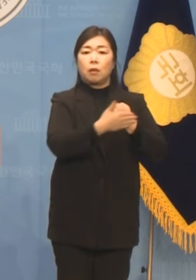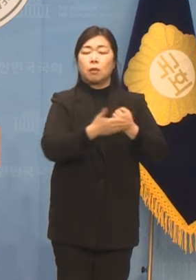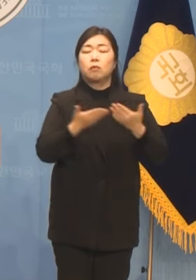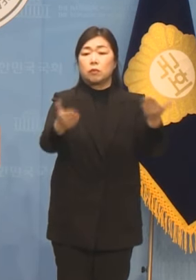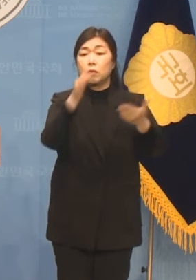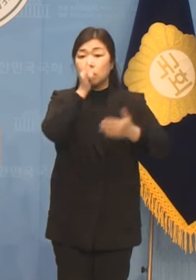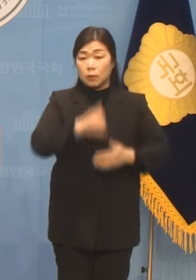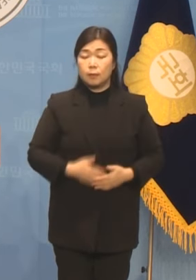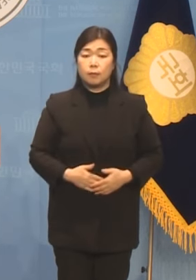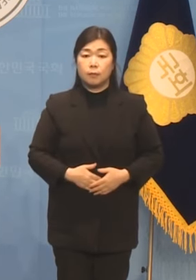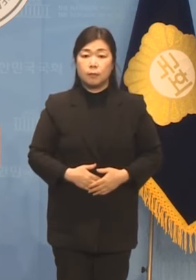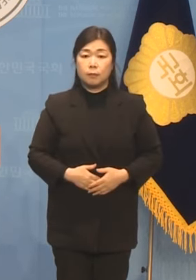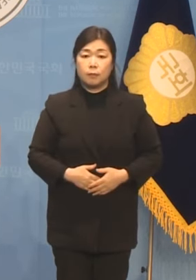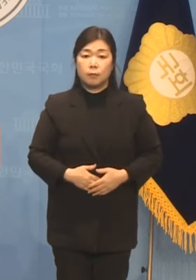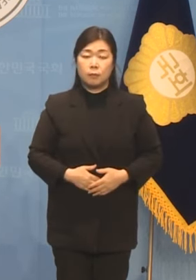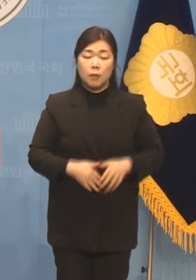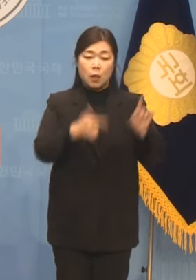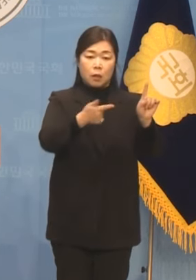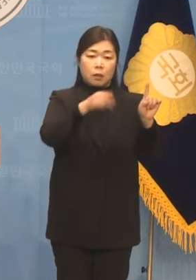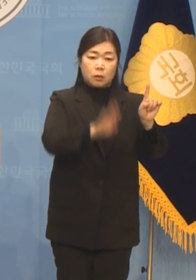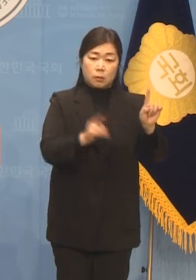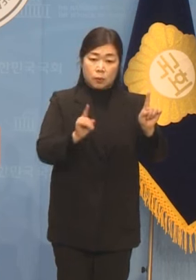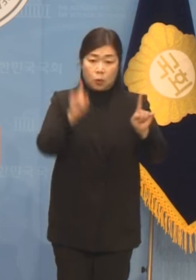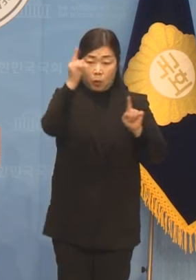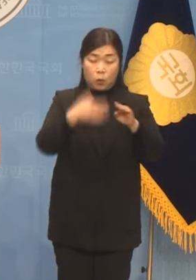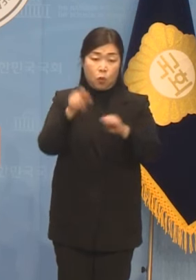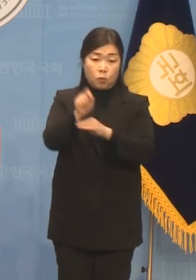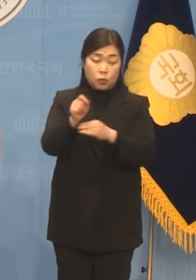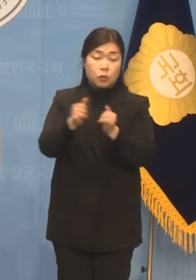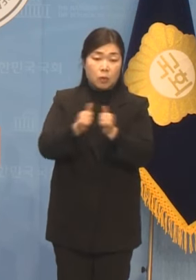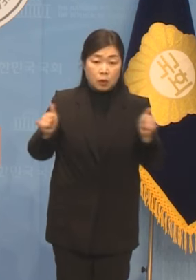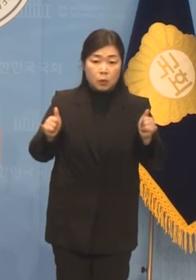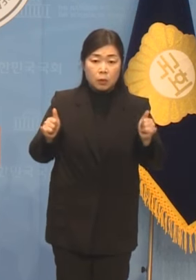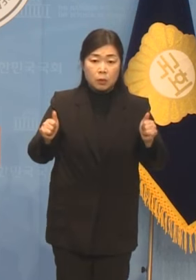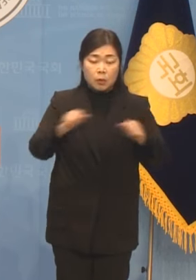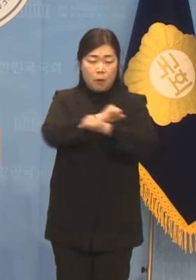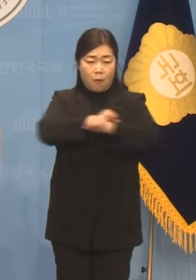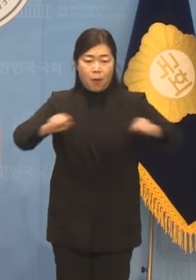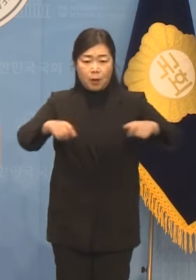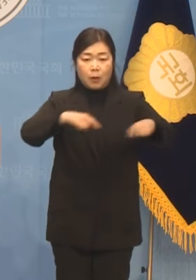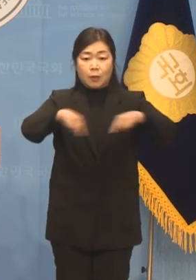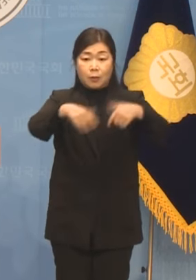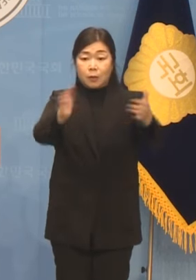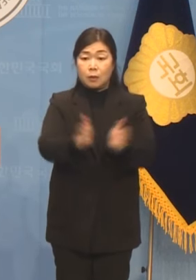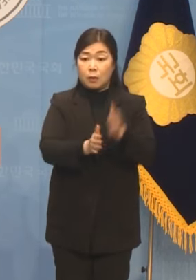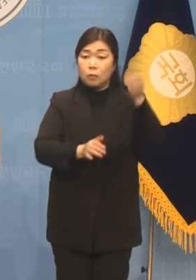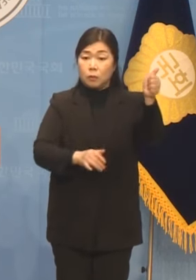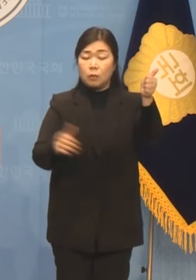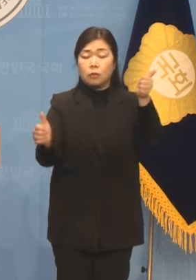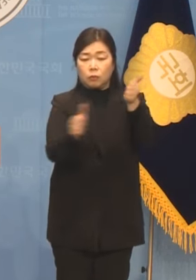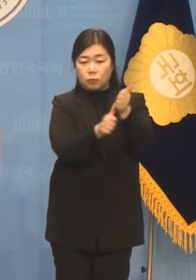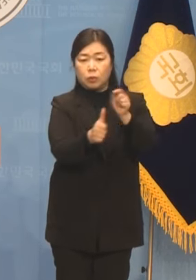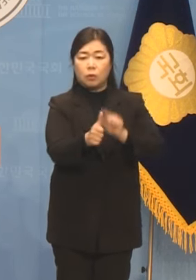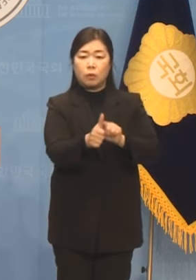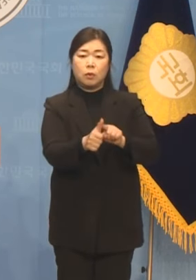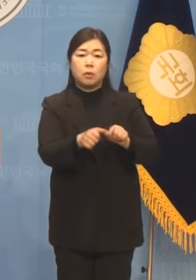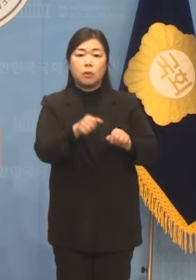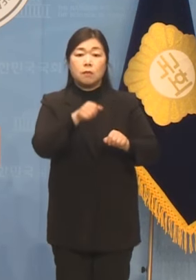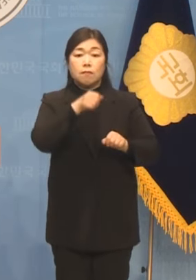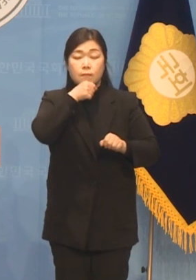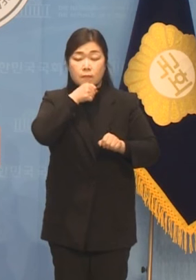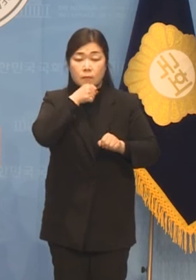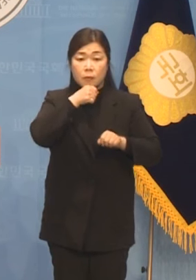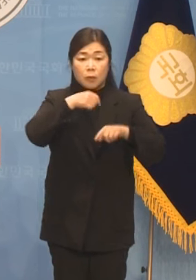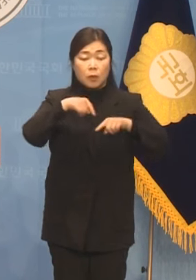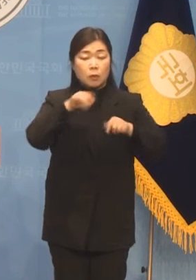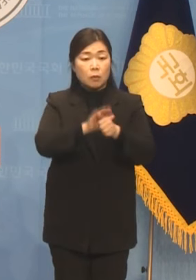1급 고위공무원에 속하는 광역단체 부단체장도 정치신인 가산점은 10%만 적용받고